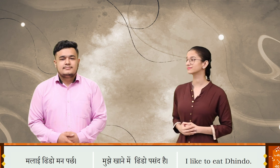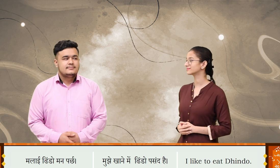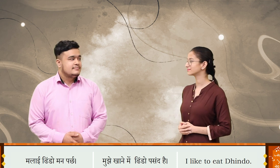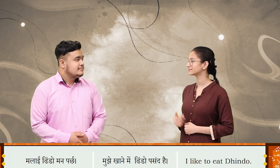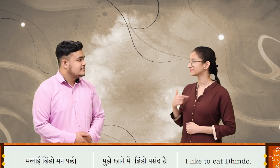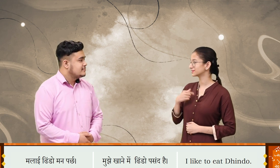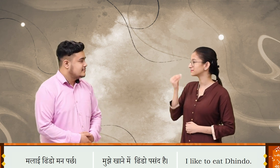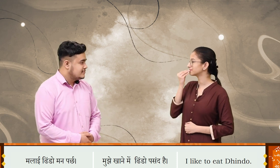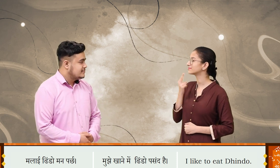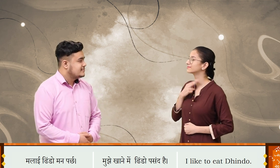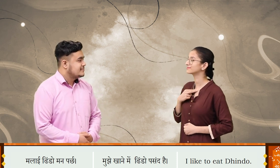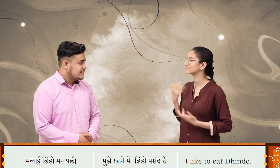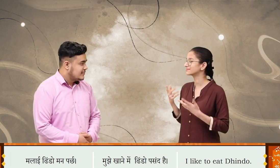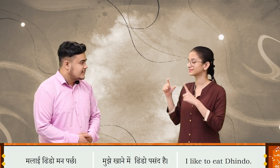मलाई धीडो मन पर छा?